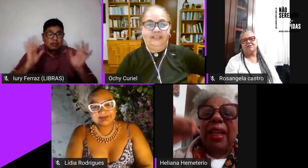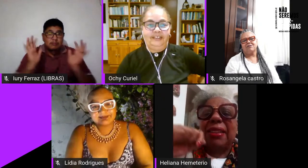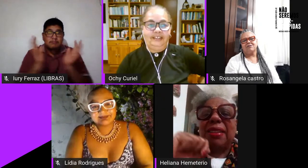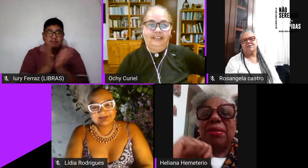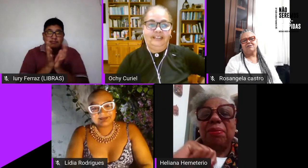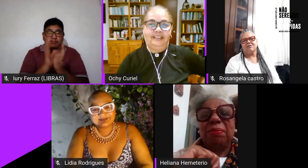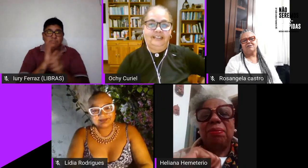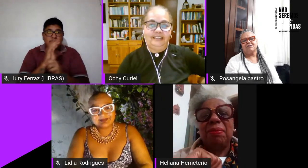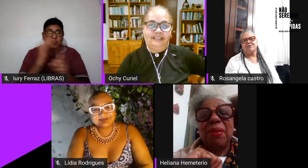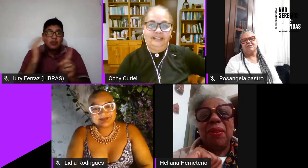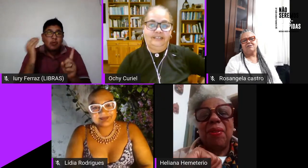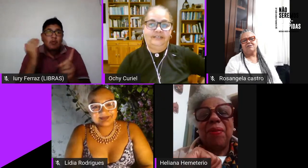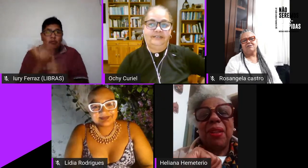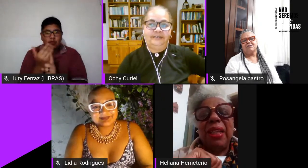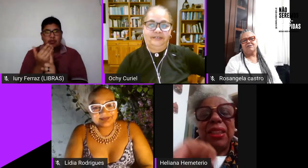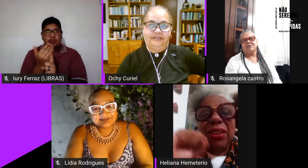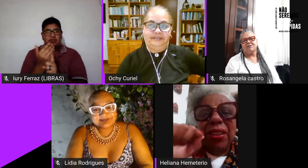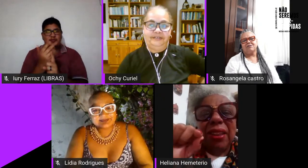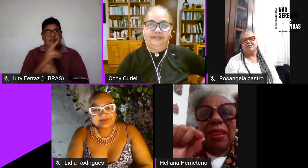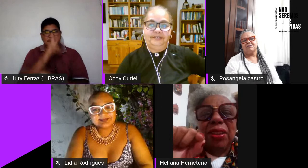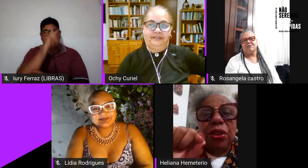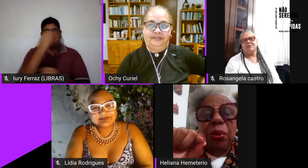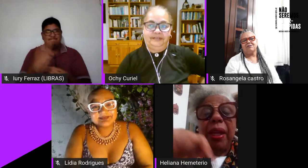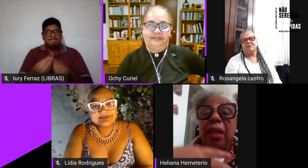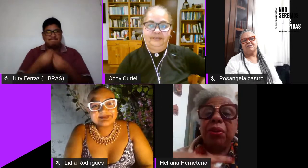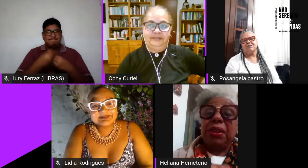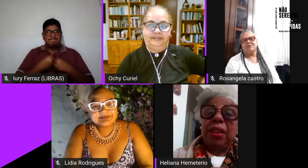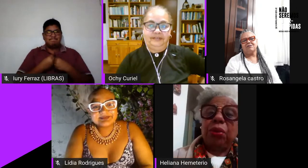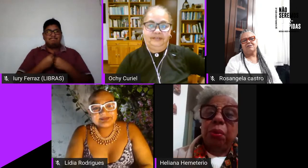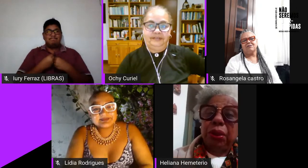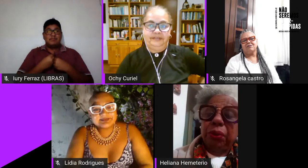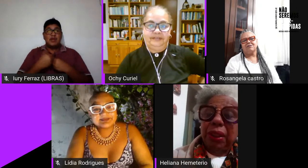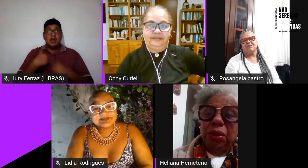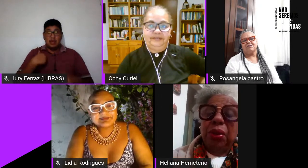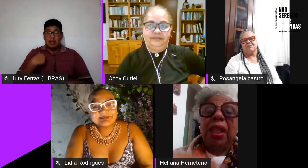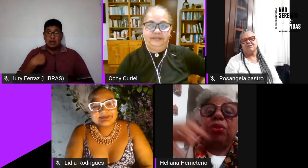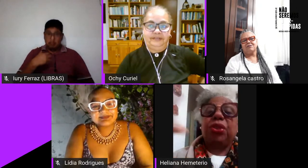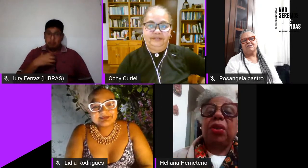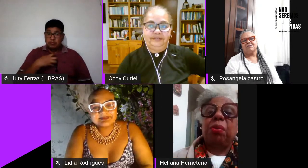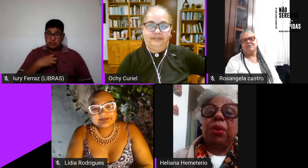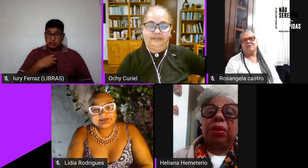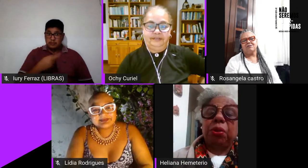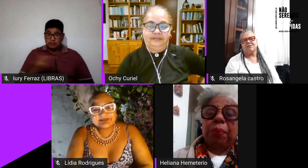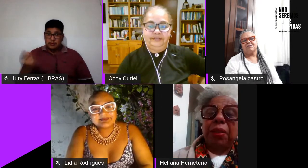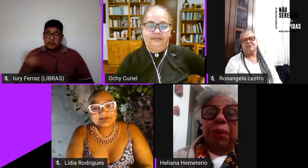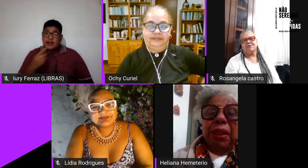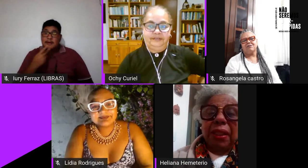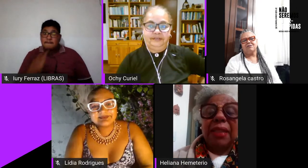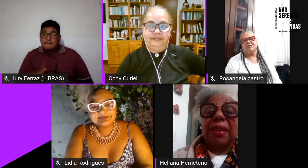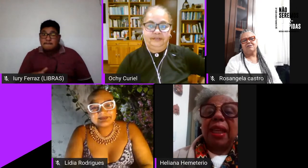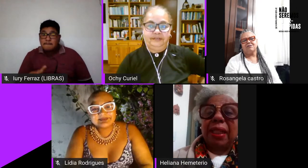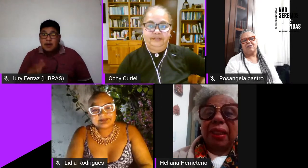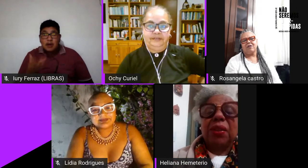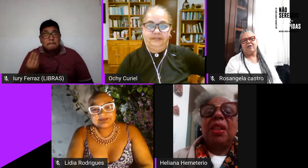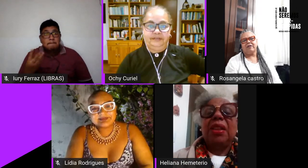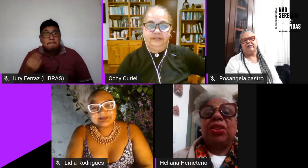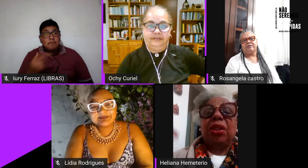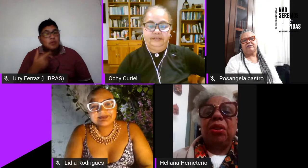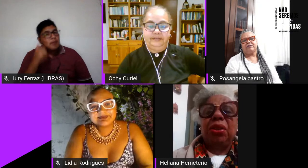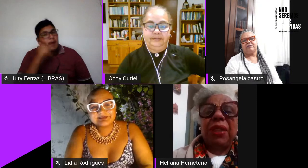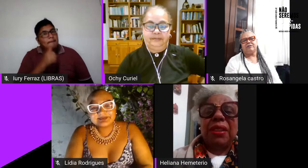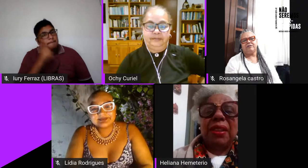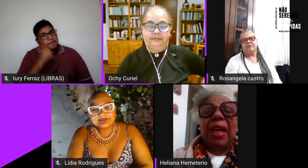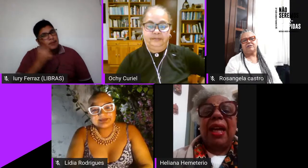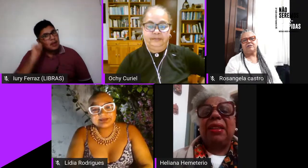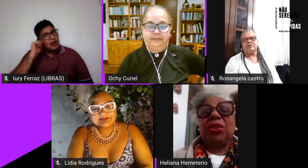fortalece e a gente tá sentindo eu sinto muito isso e eu digo muito para as meninas negras que